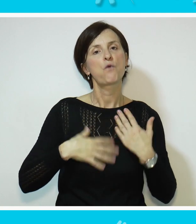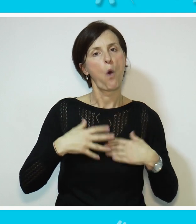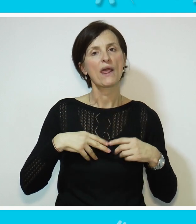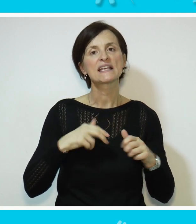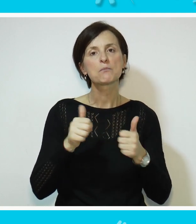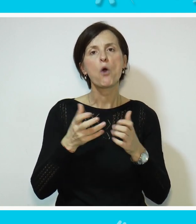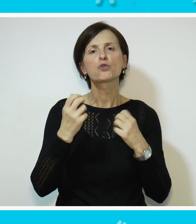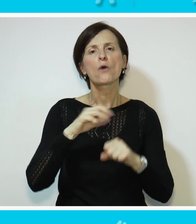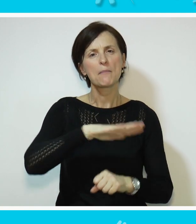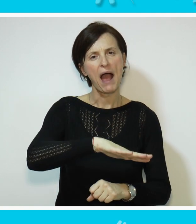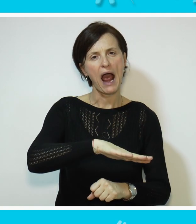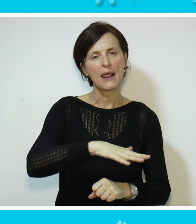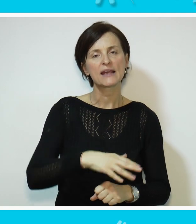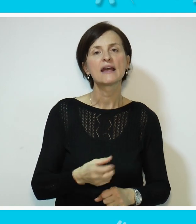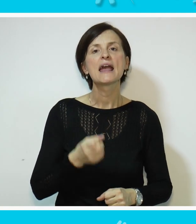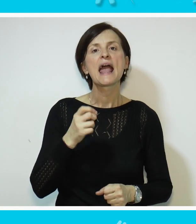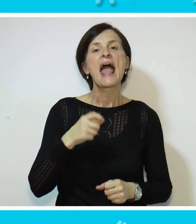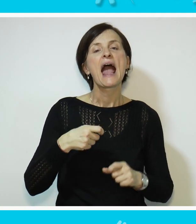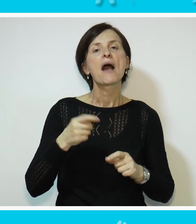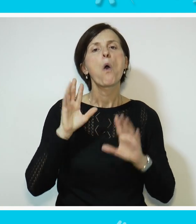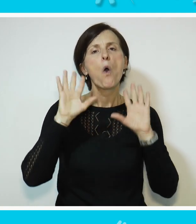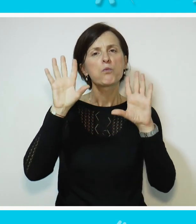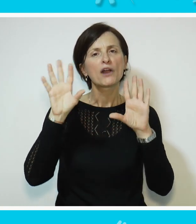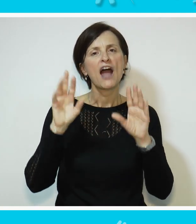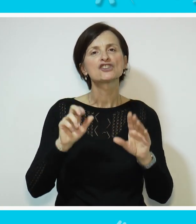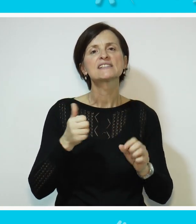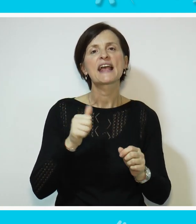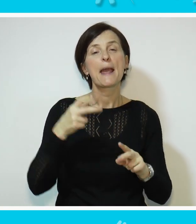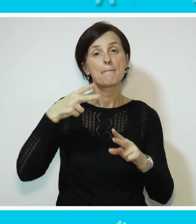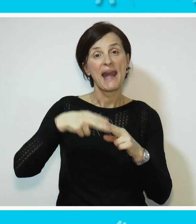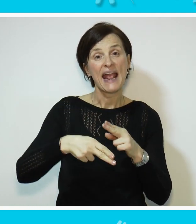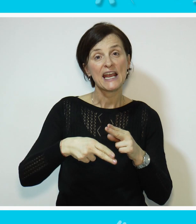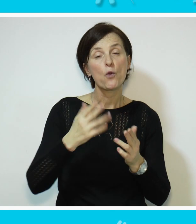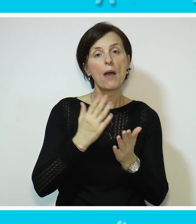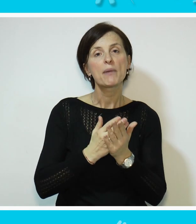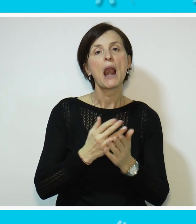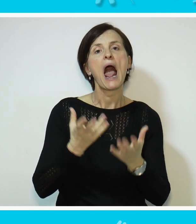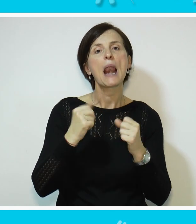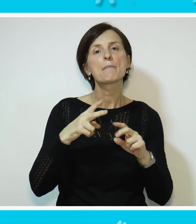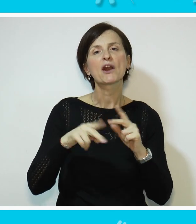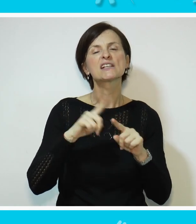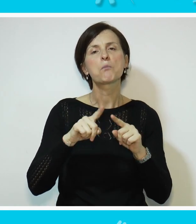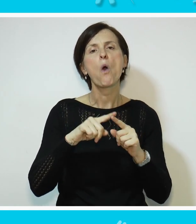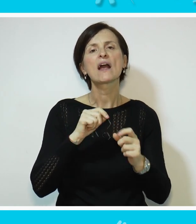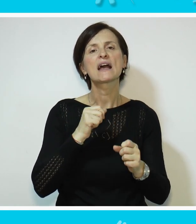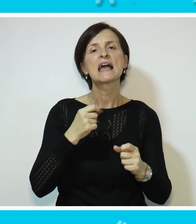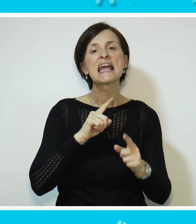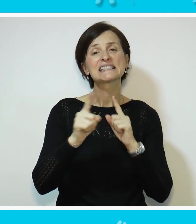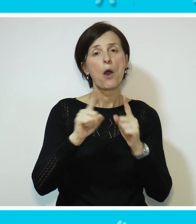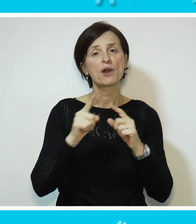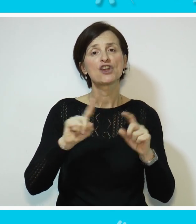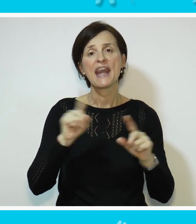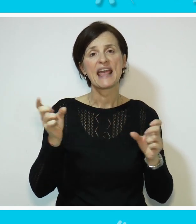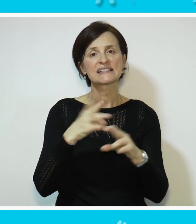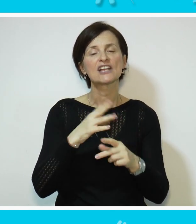Ivana voli sport od najranijeg detinjstva. Karijeru od Bojkašice prekinula je saobraćena nesreća pred tri